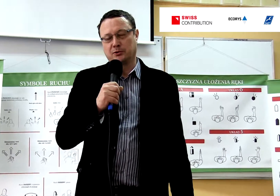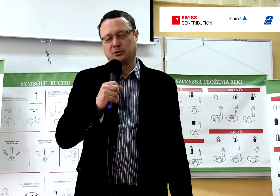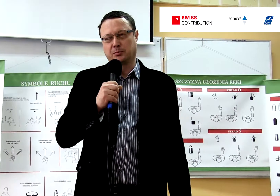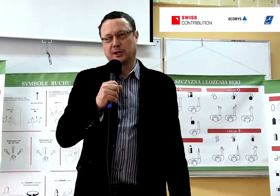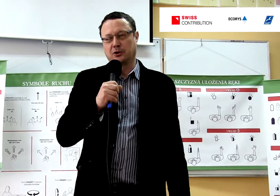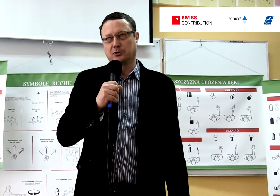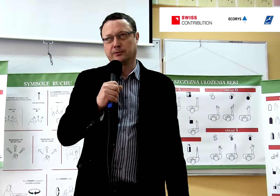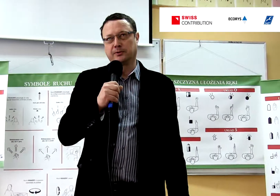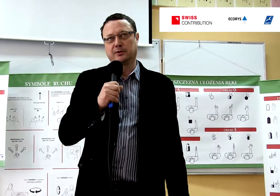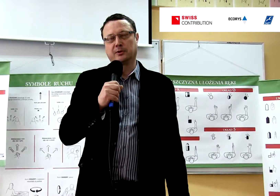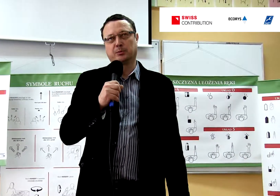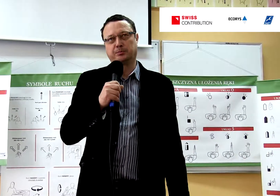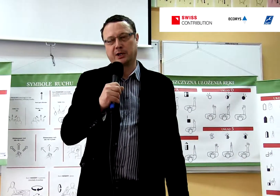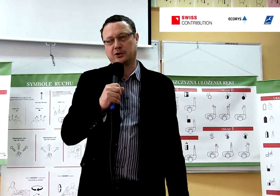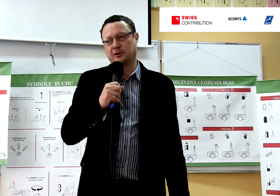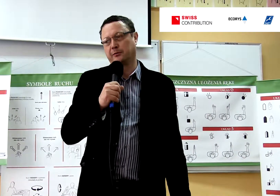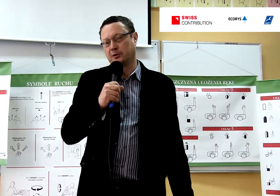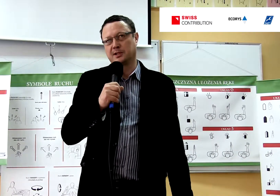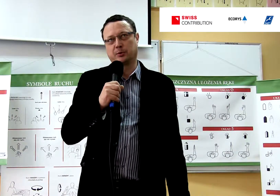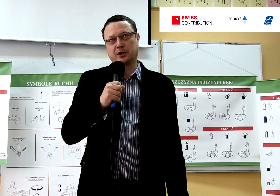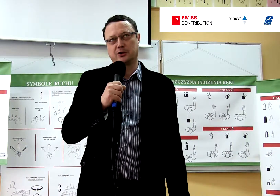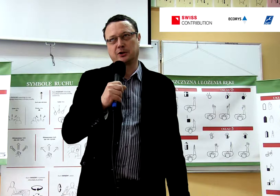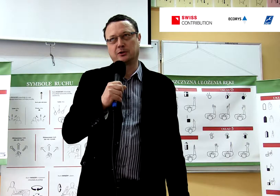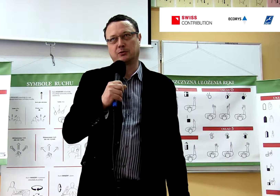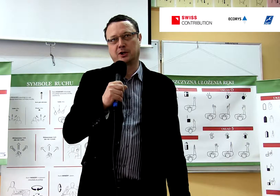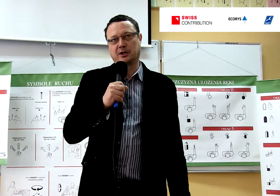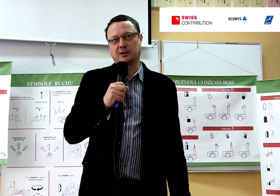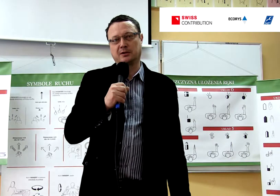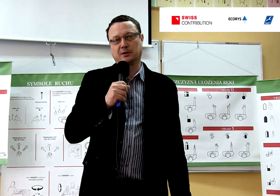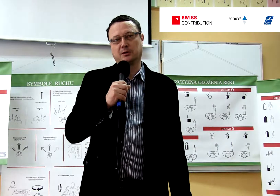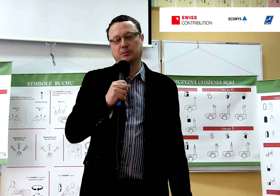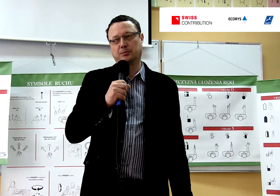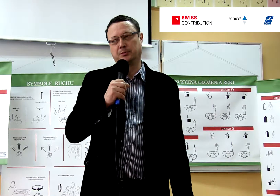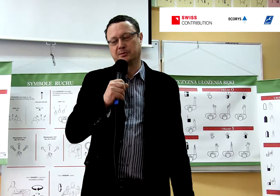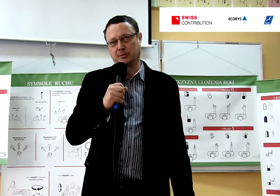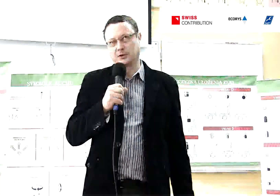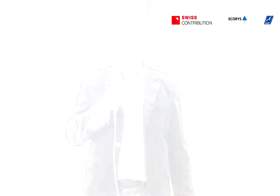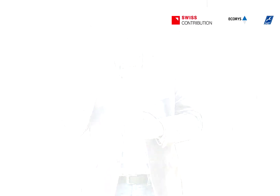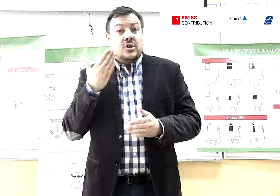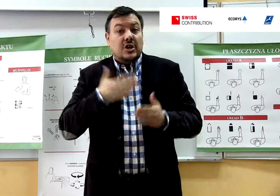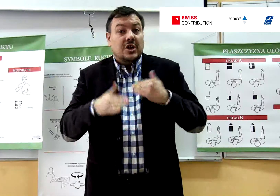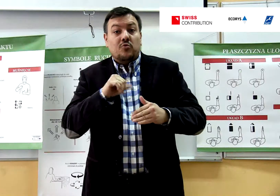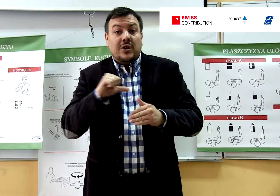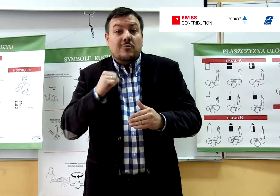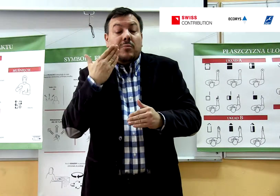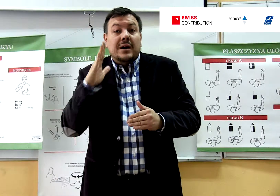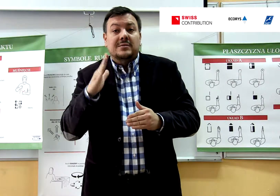Surdopedagogów pierwszy w Polsce podręcznik do nauczania pisma migowego. Cieszę się bardzo,